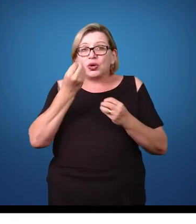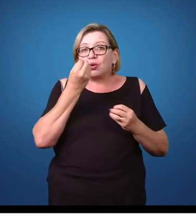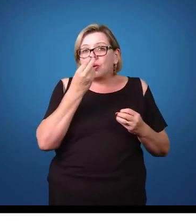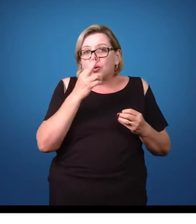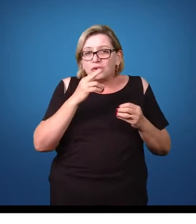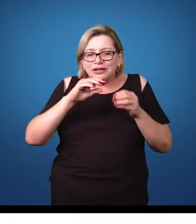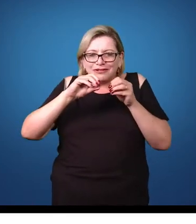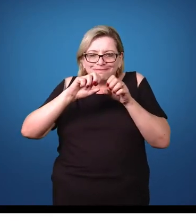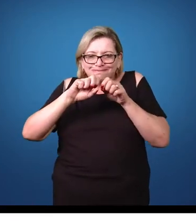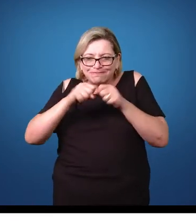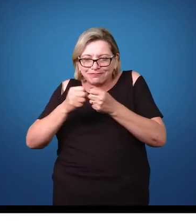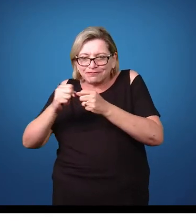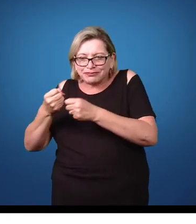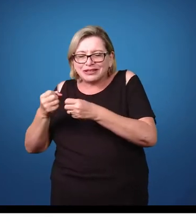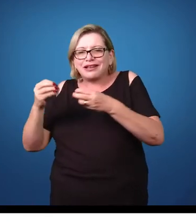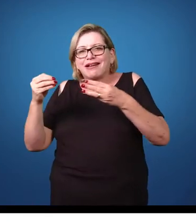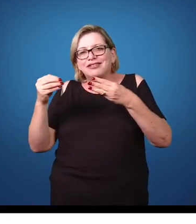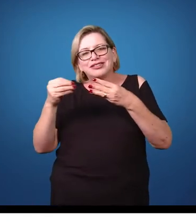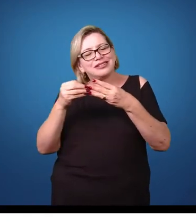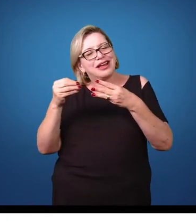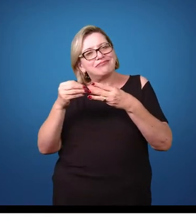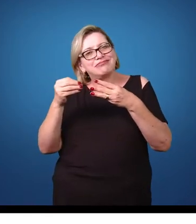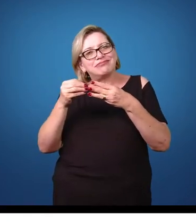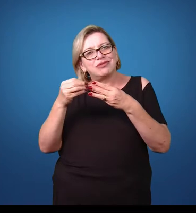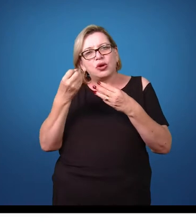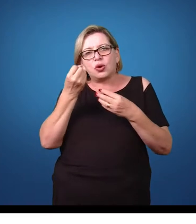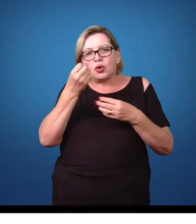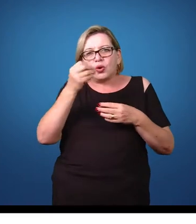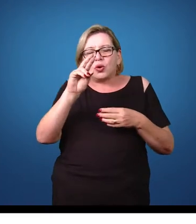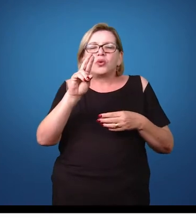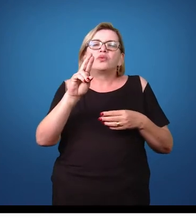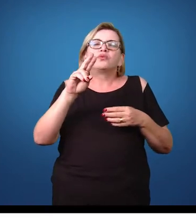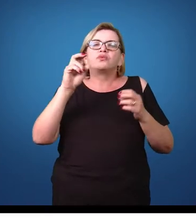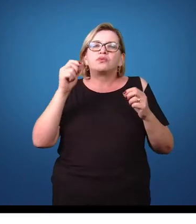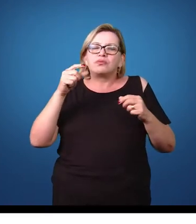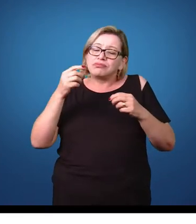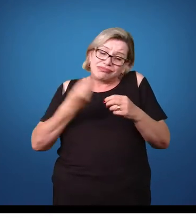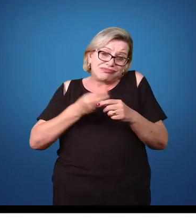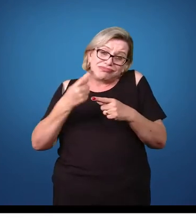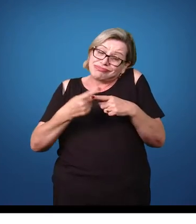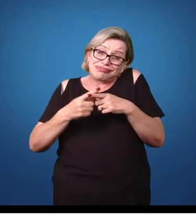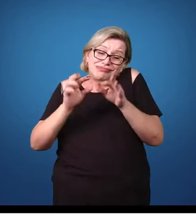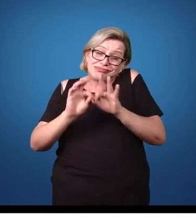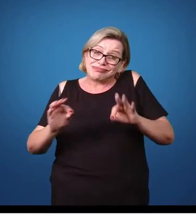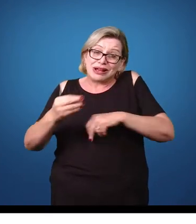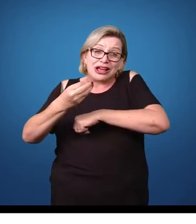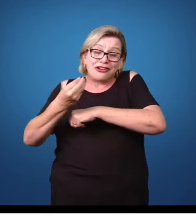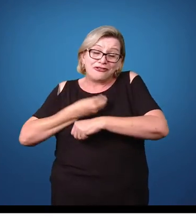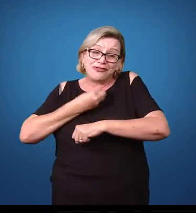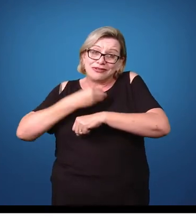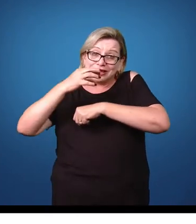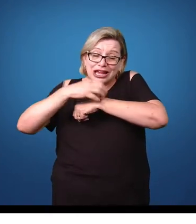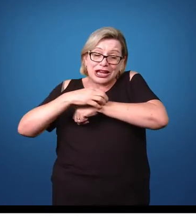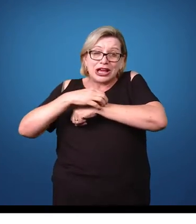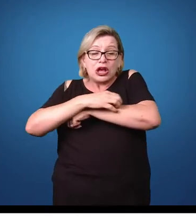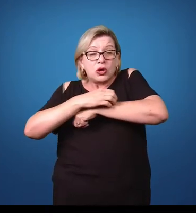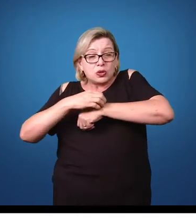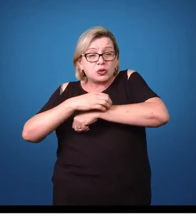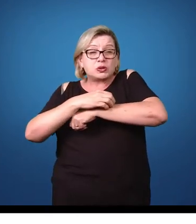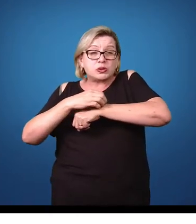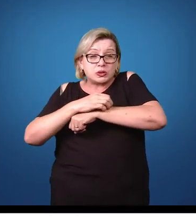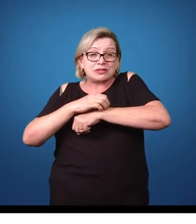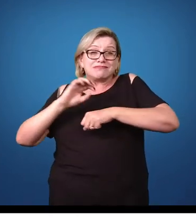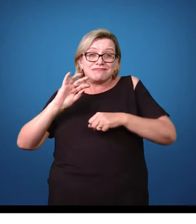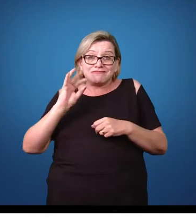pode ser por destruição de algumas células, pela presença em si do parasita nessa região, que causa uma